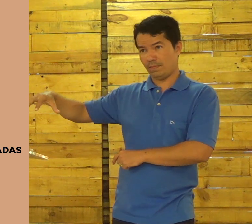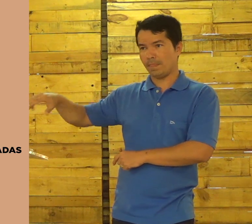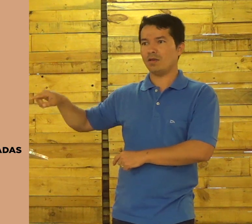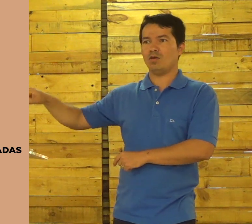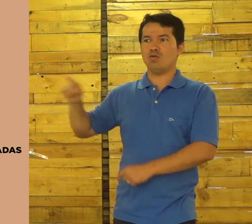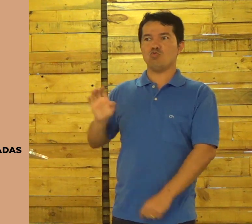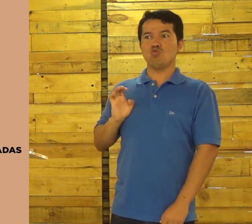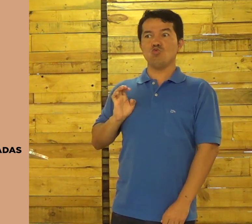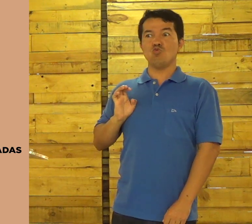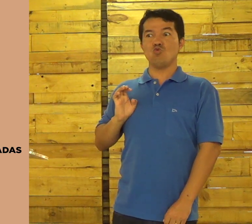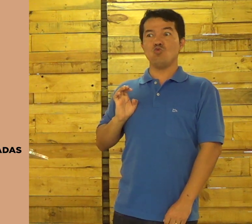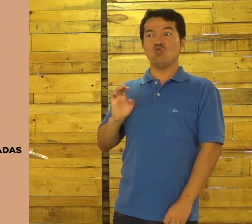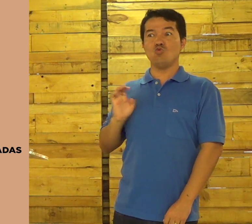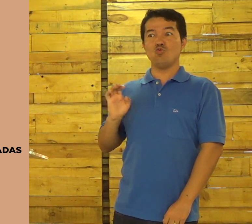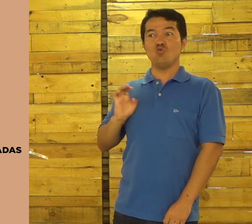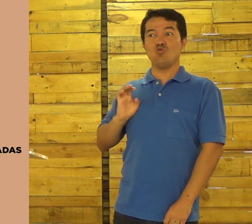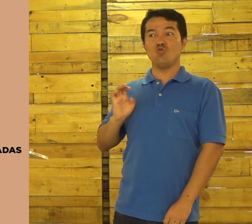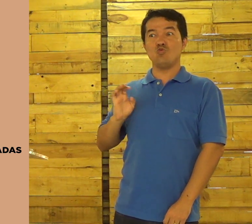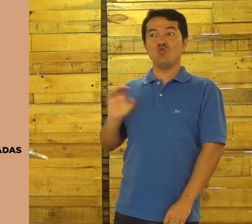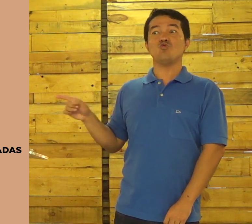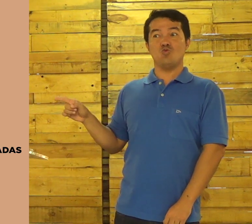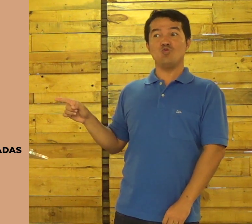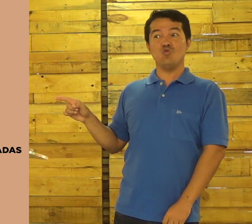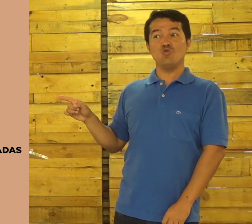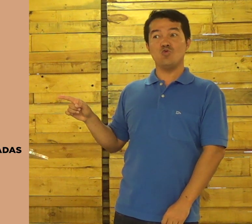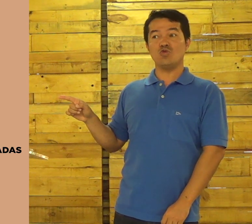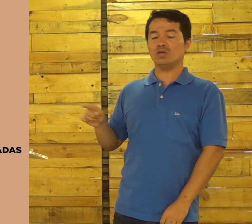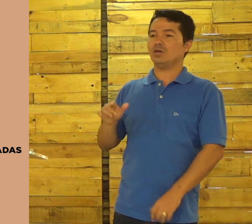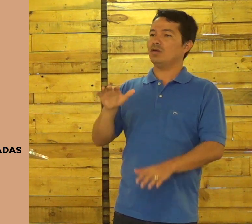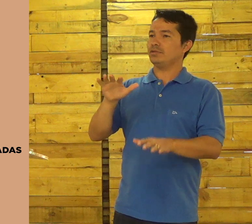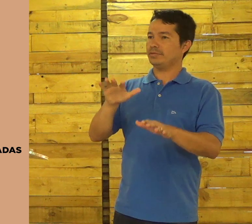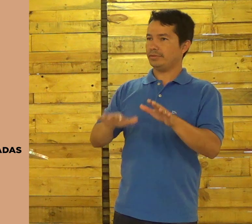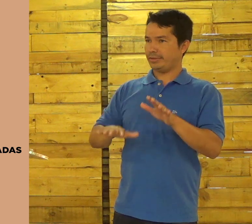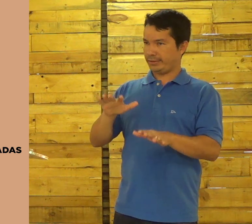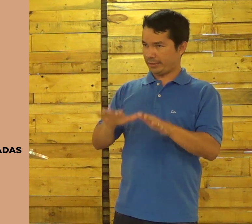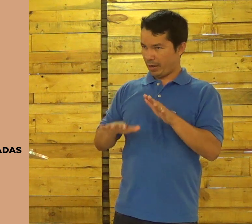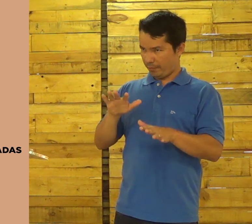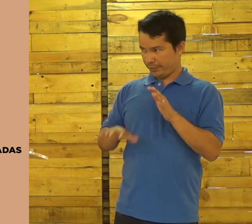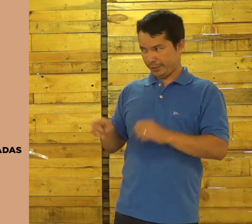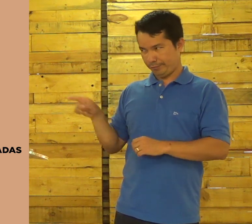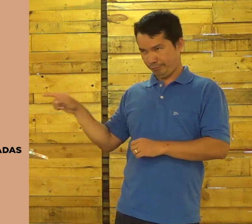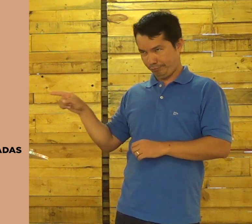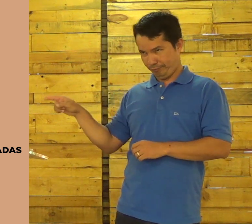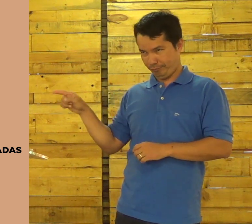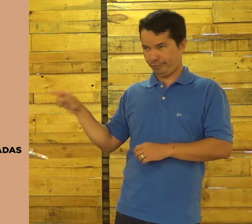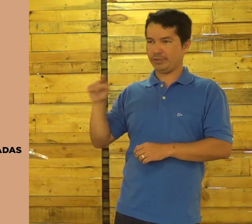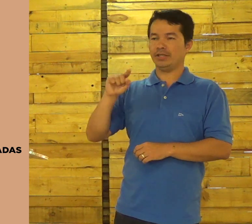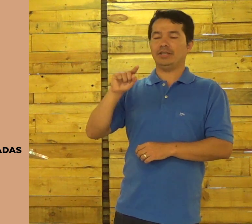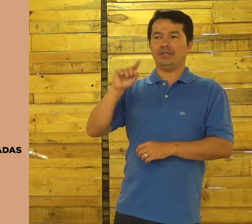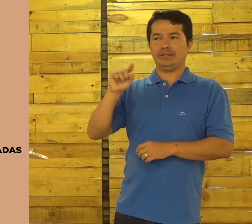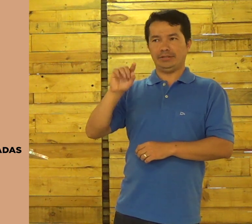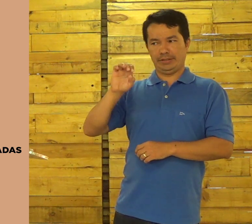O pai dele se chamava Zebedeu. E ele era um homem amassado. Realmente é um homem de possas.